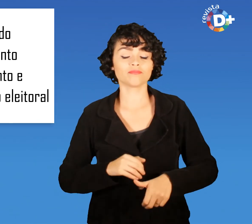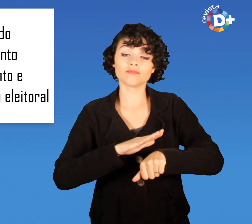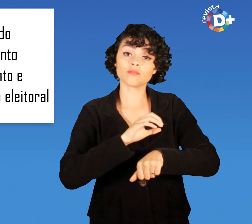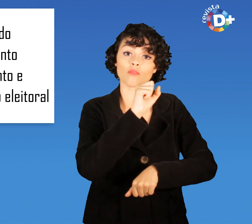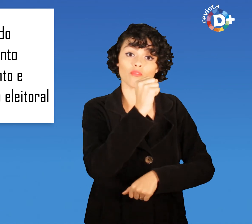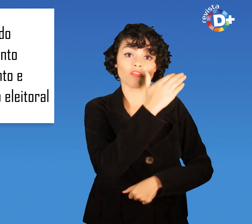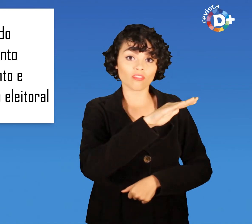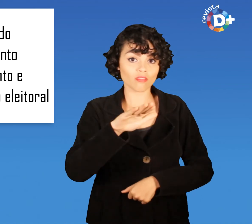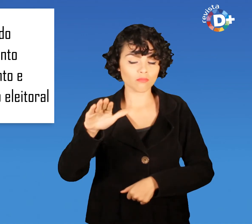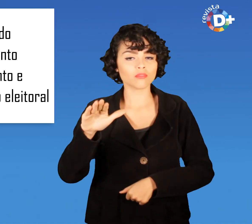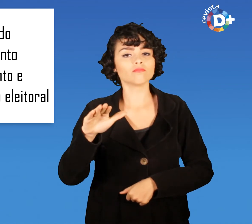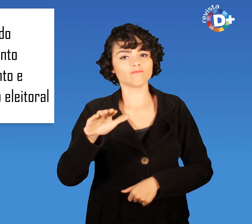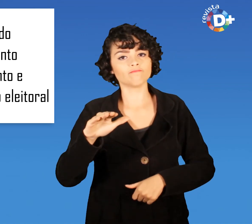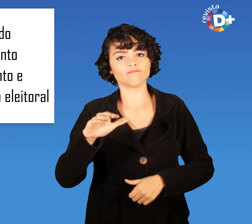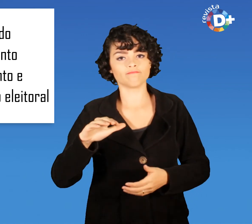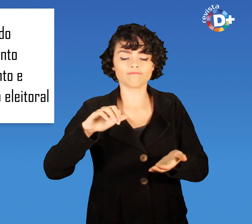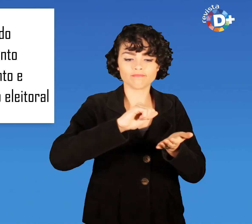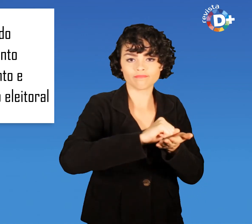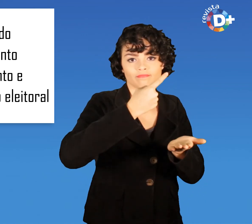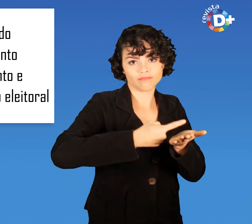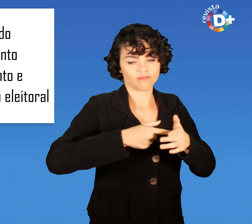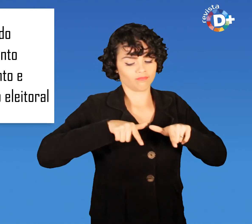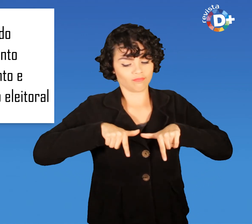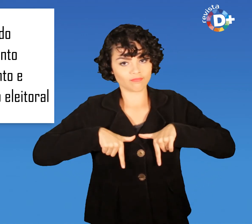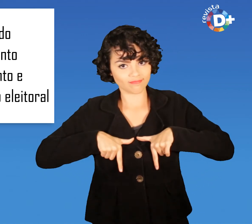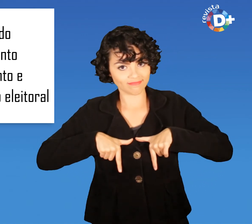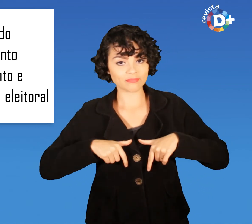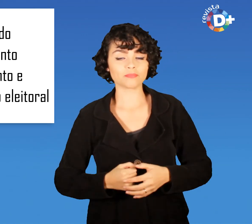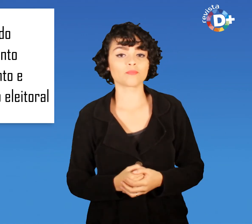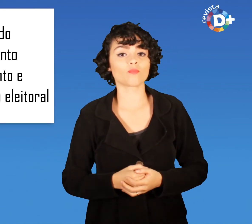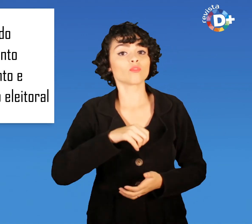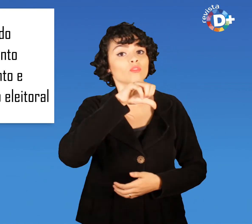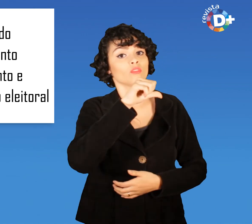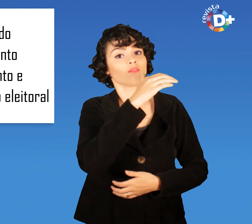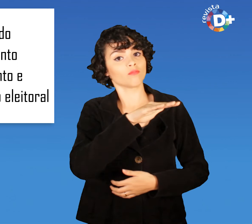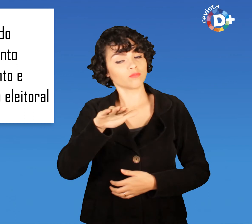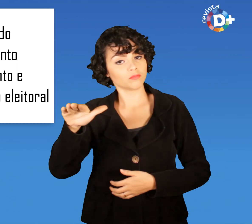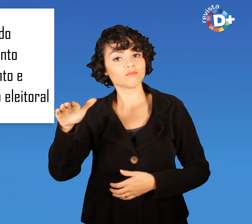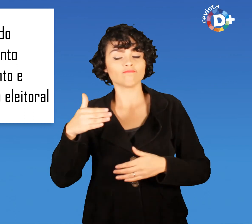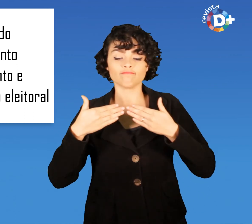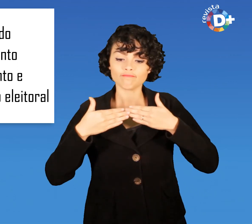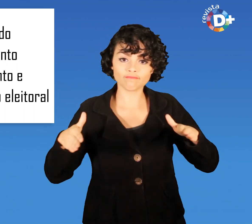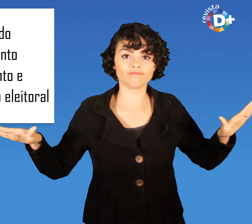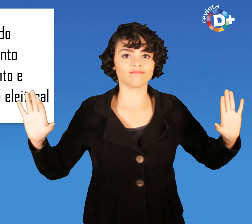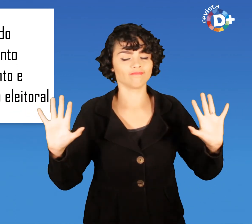Credenciamento Nove da manhã Abertura do evento E